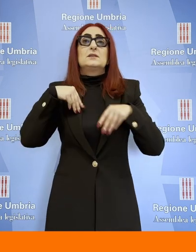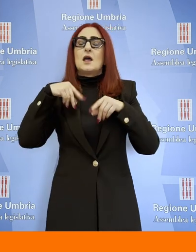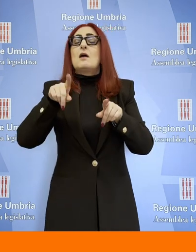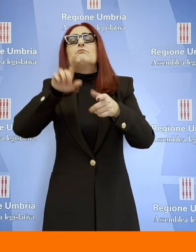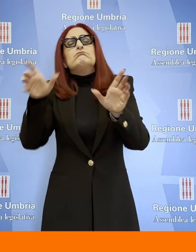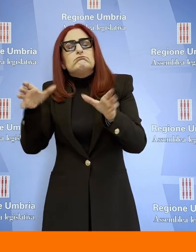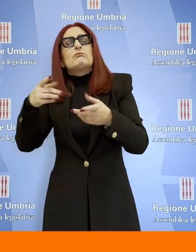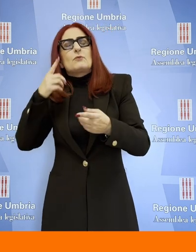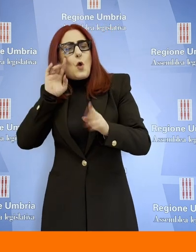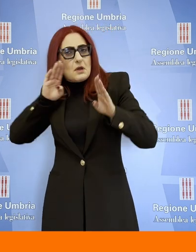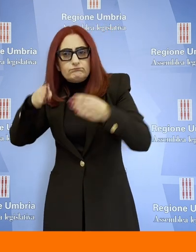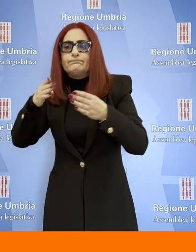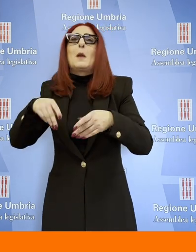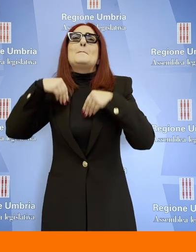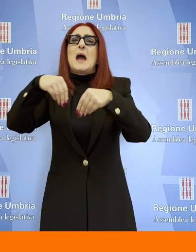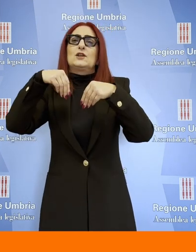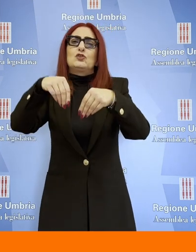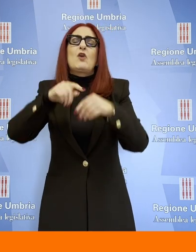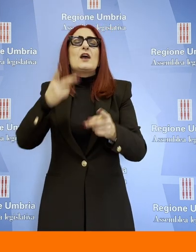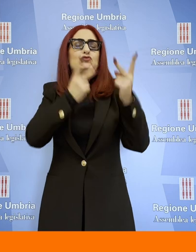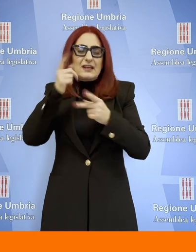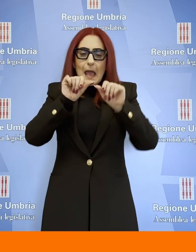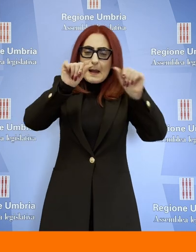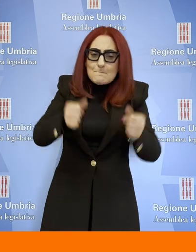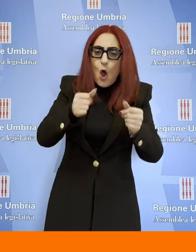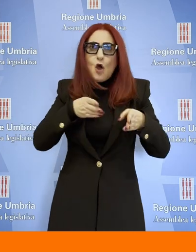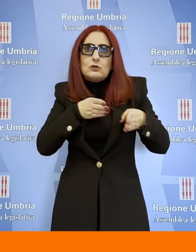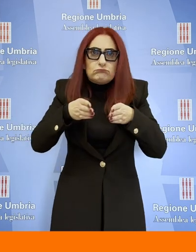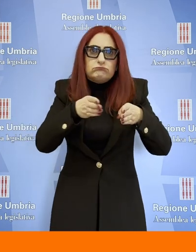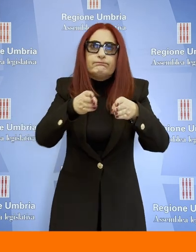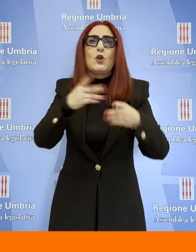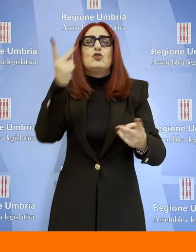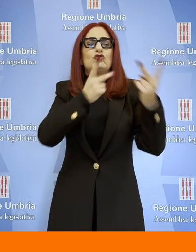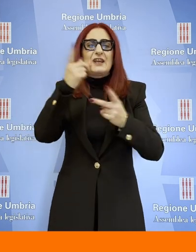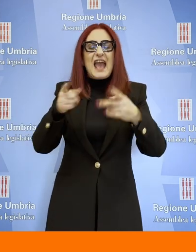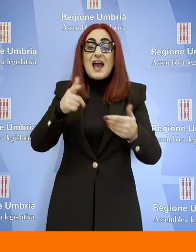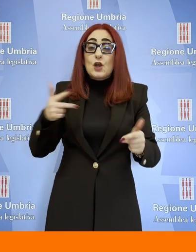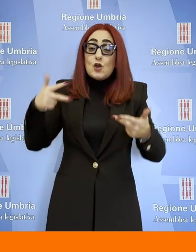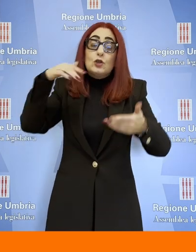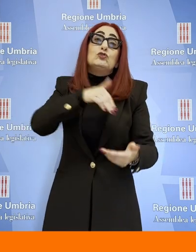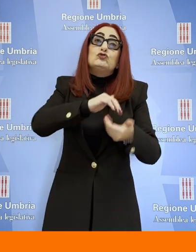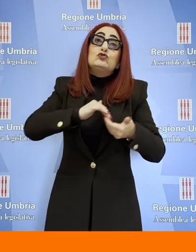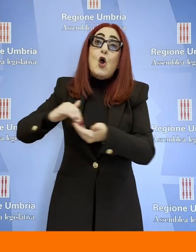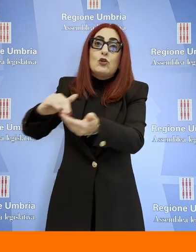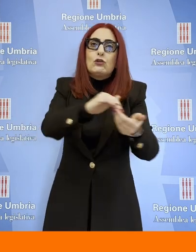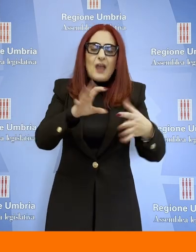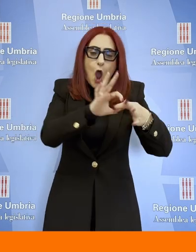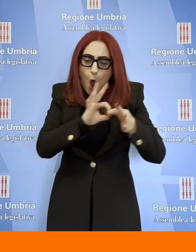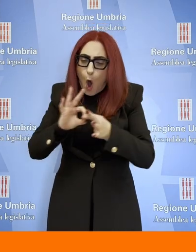una maggiore coesione sociale che è il vero problema della democrazia oggi non tanto quello di individuare